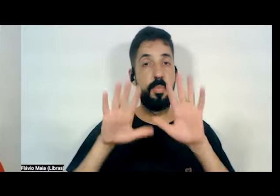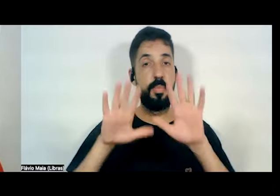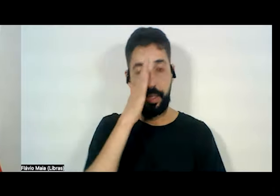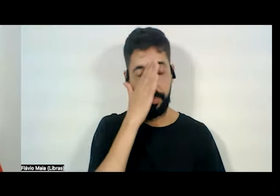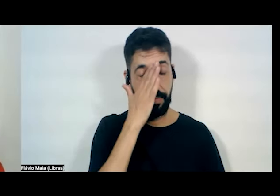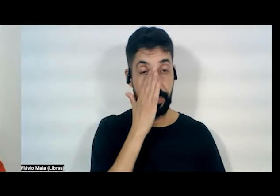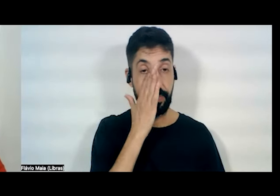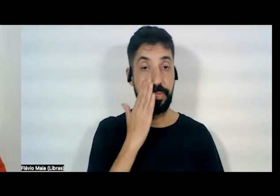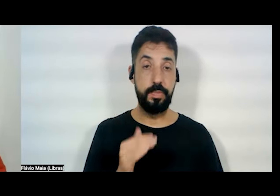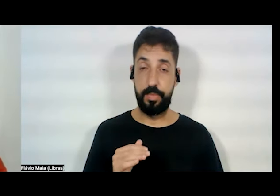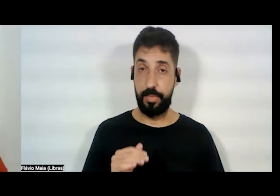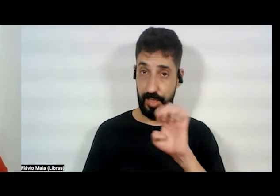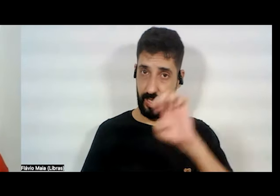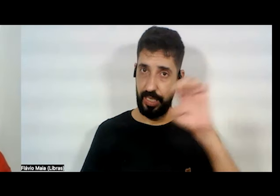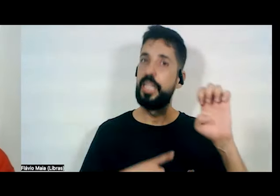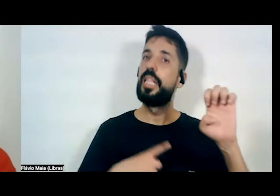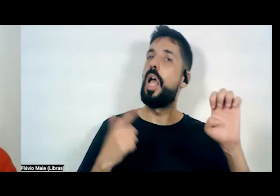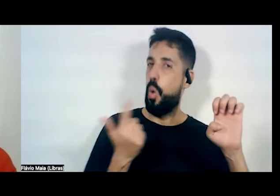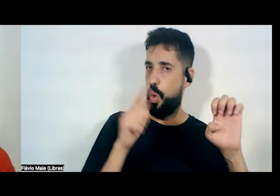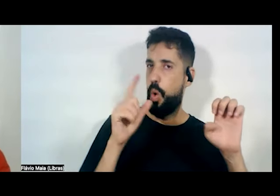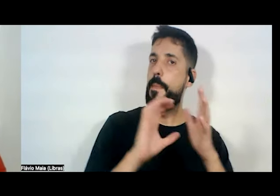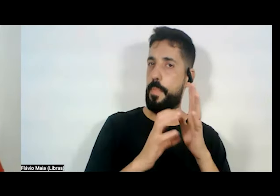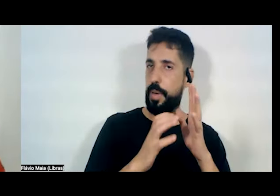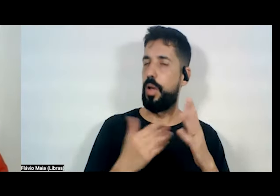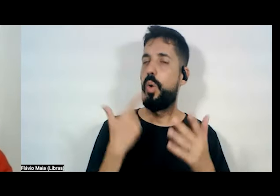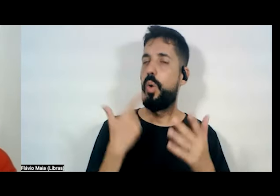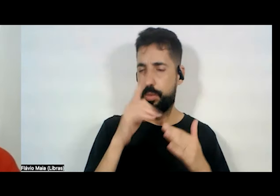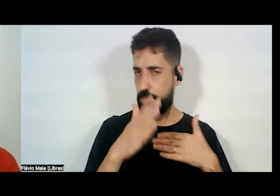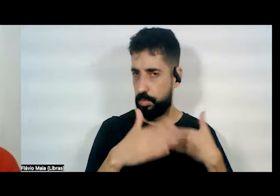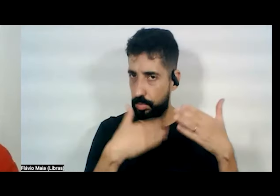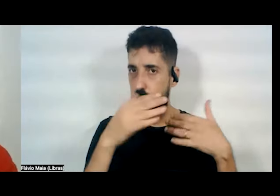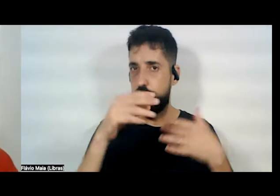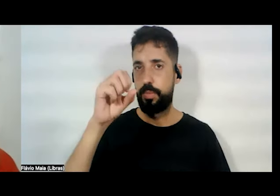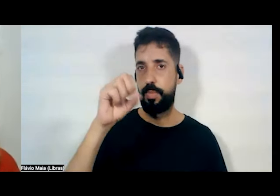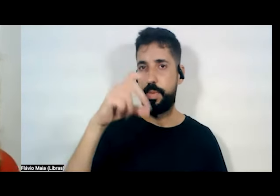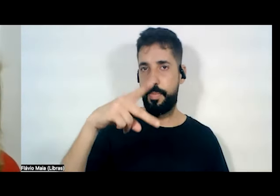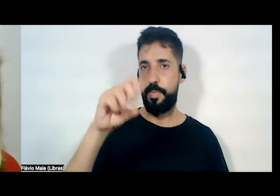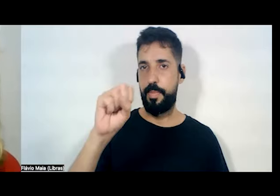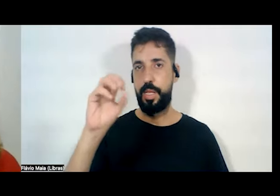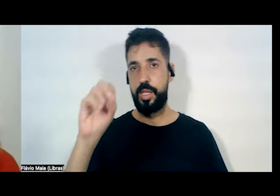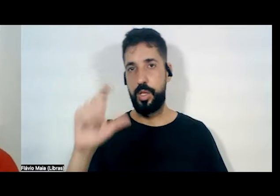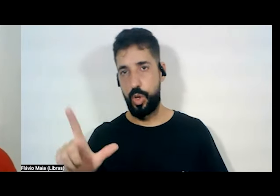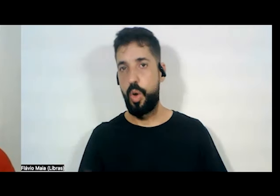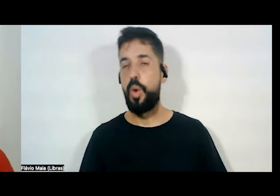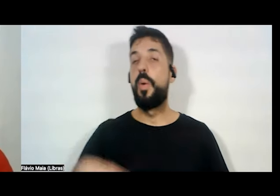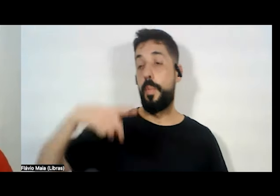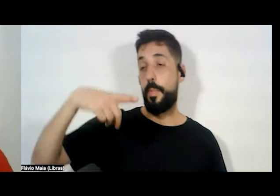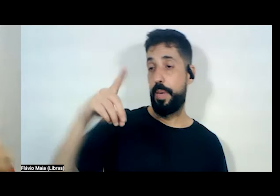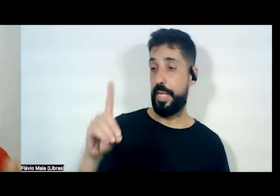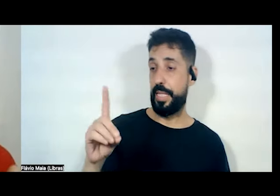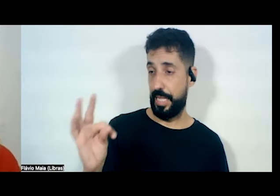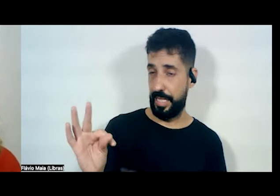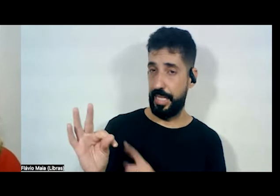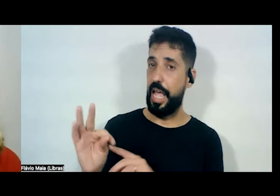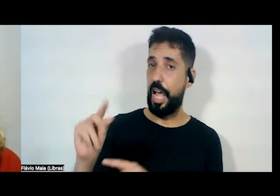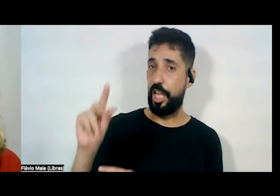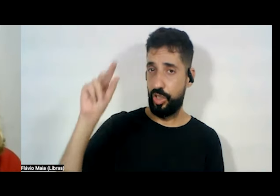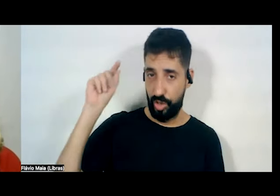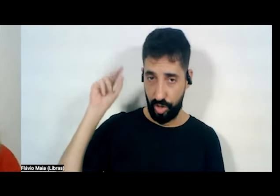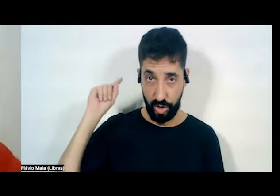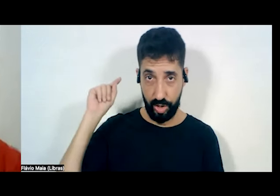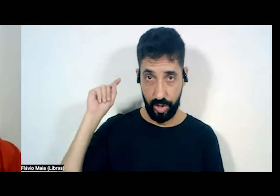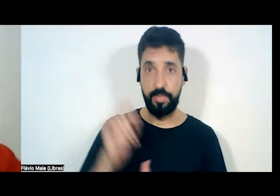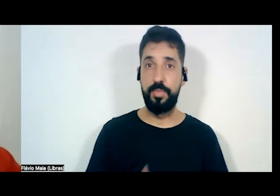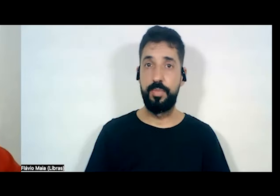esquerda tem outros partidos que estão se consolidando cada vez mais, o PSOL, o PDT é um partido já antigo, vem do tempo do Brizola,